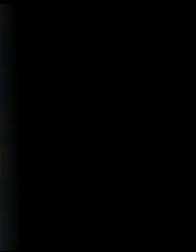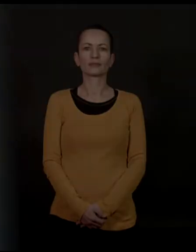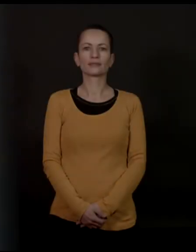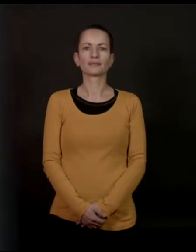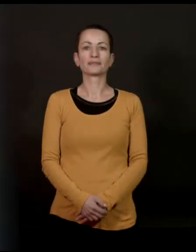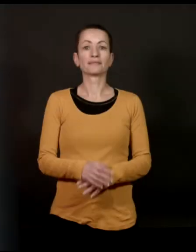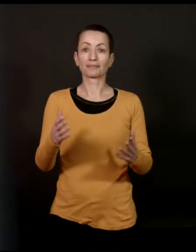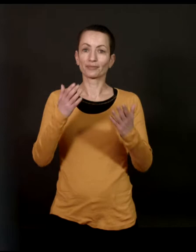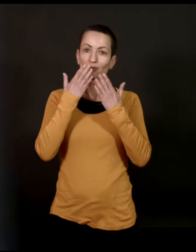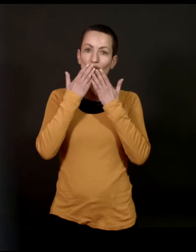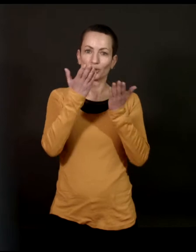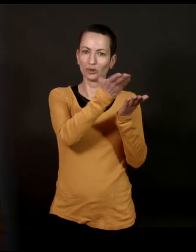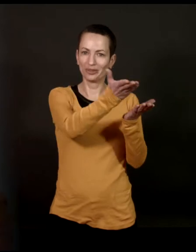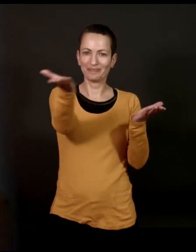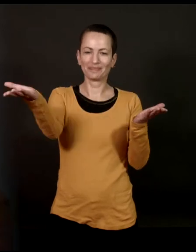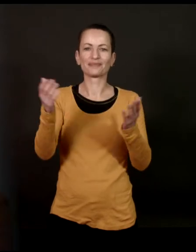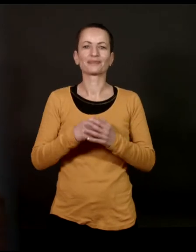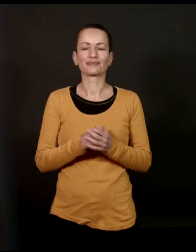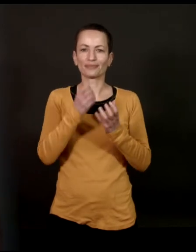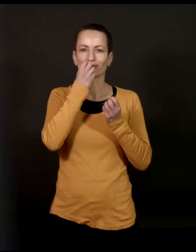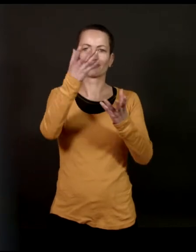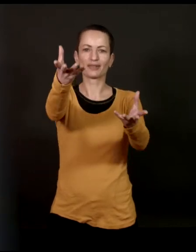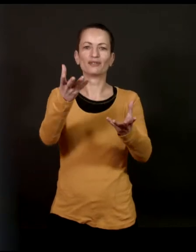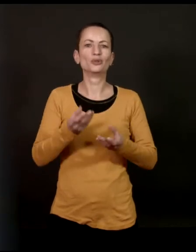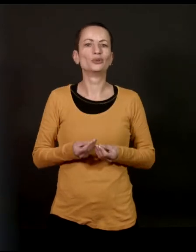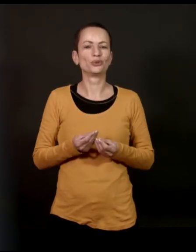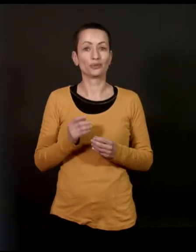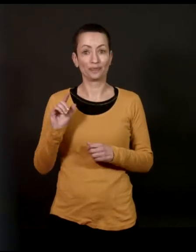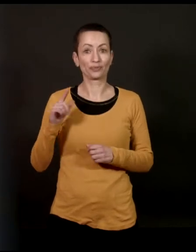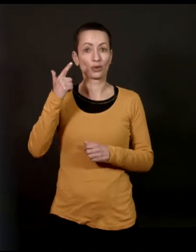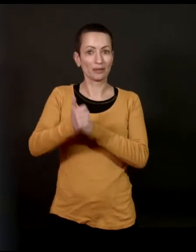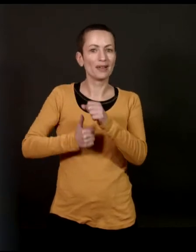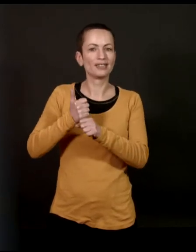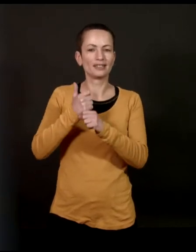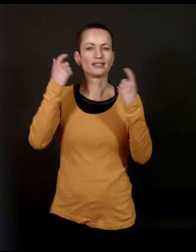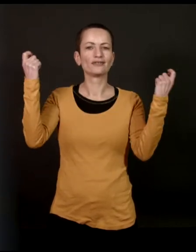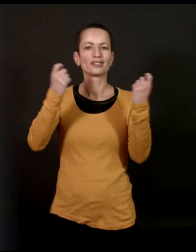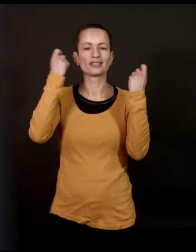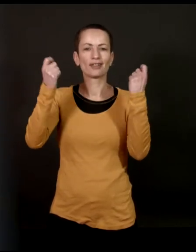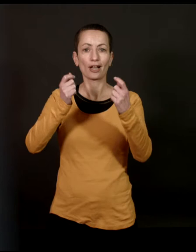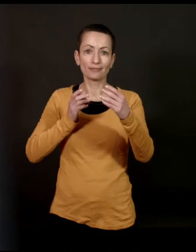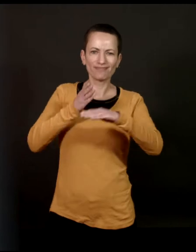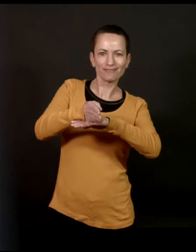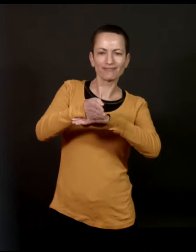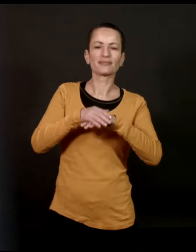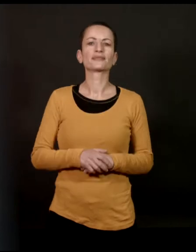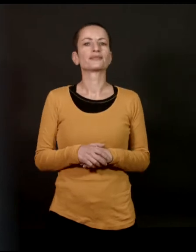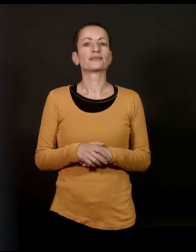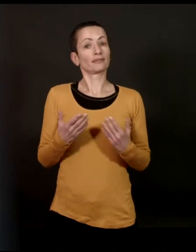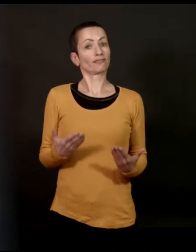Hello everyone, welcome to this second edition of the EFFRACTION Festival. Today we welcome